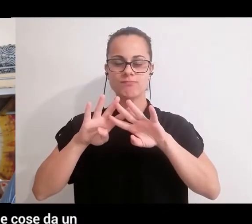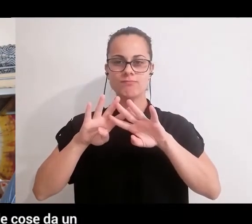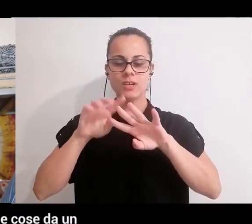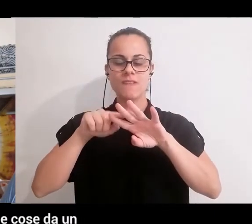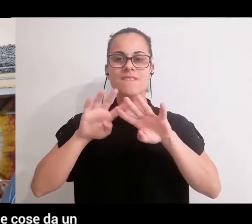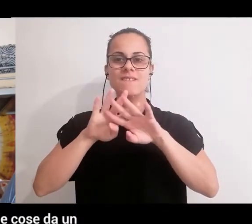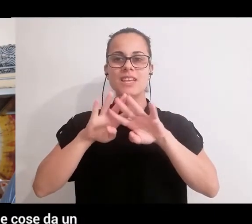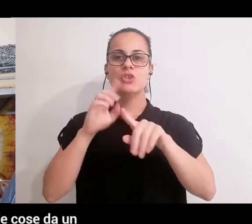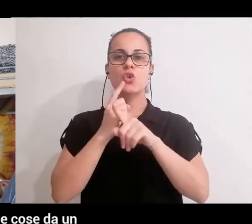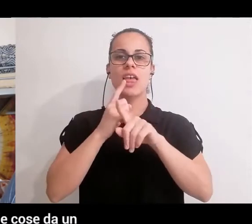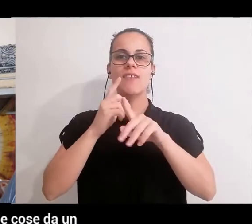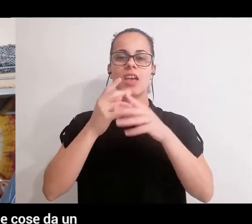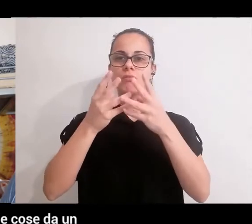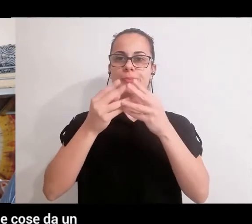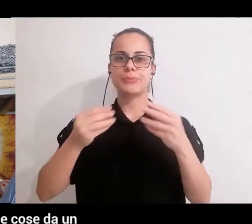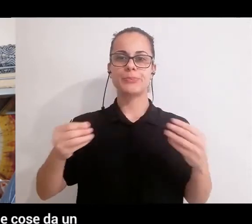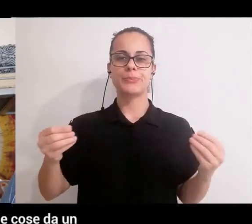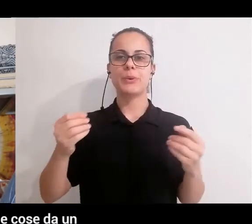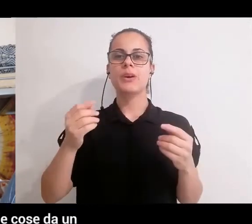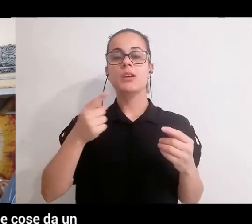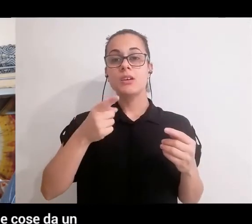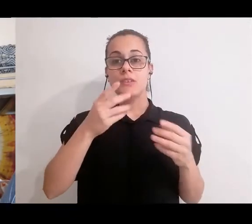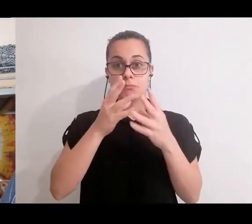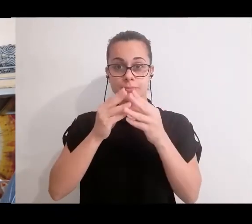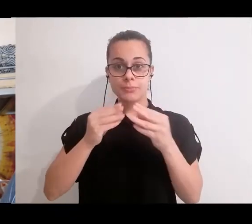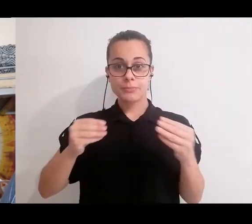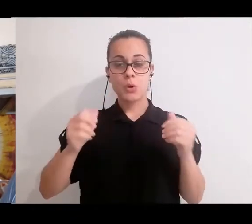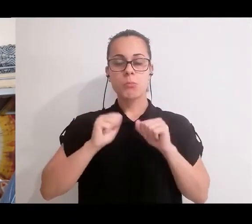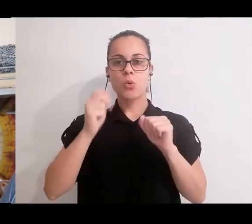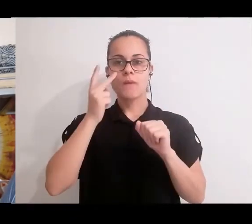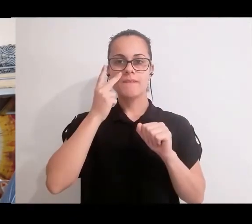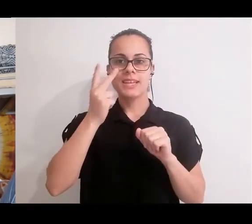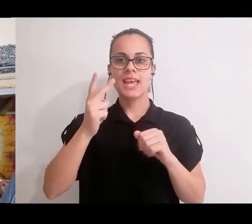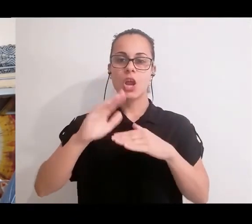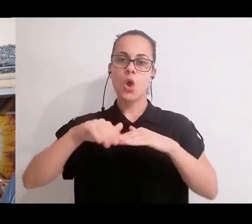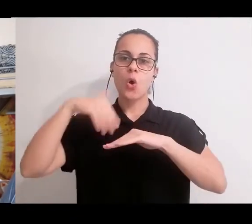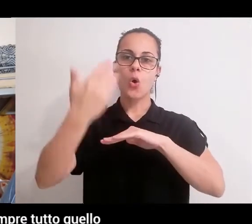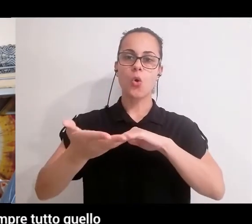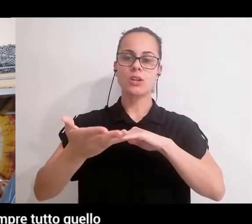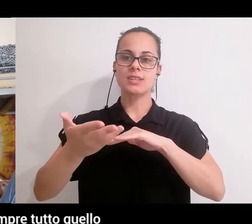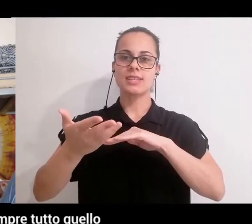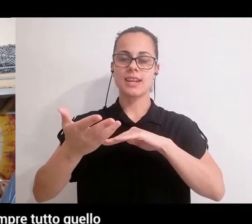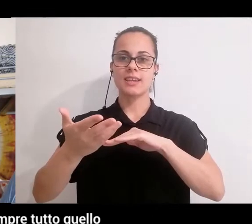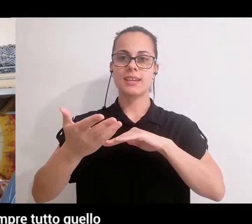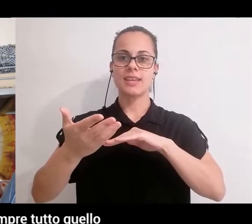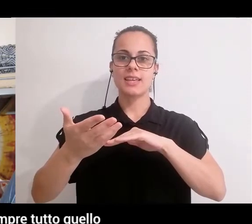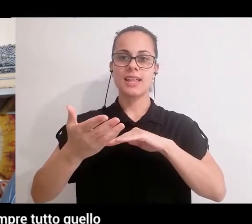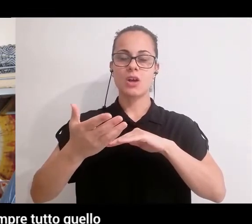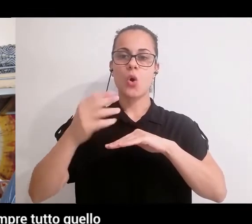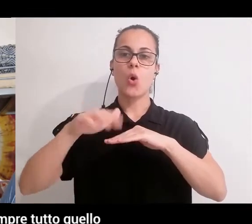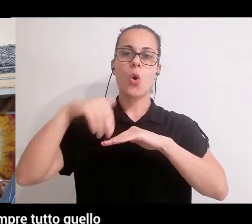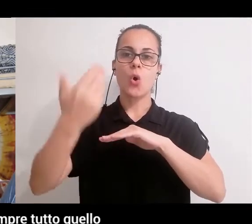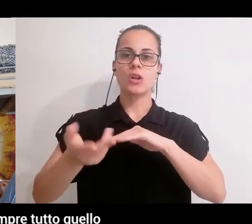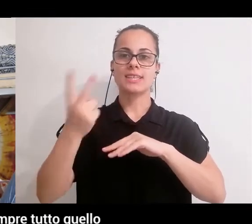la realtà, di percepire le cose da un punto di vista distaccato. Quindi è un po' come se